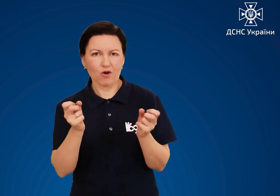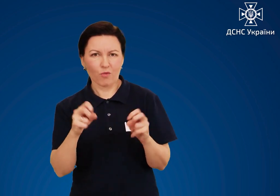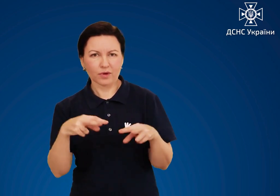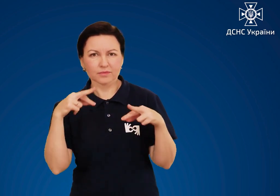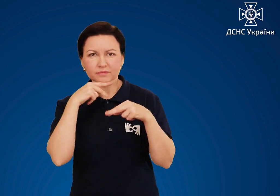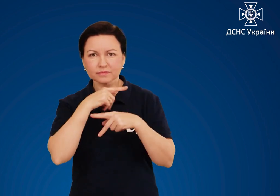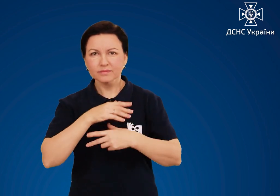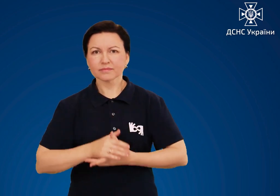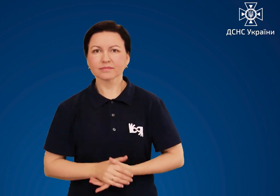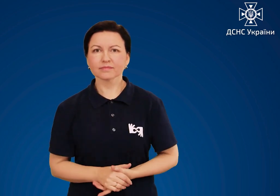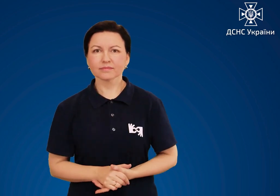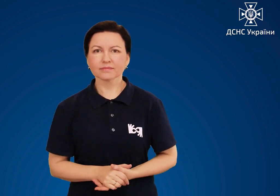Дякую!